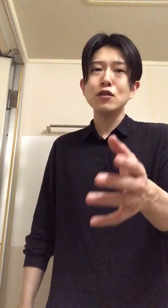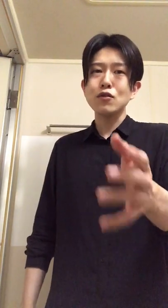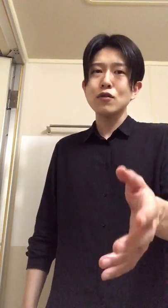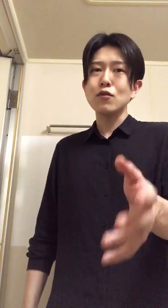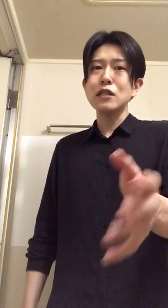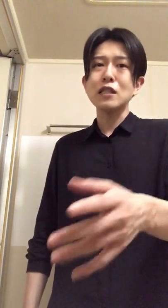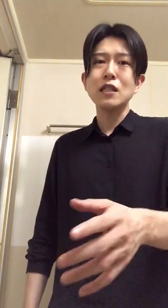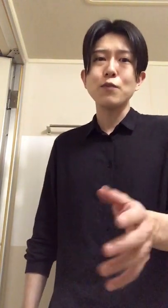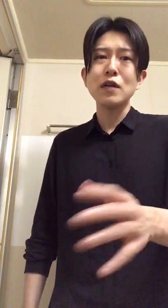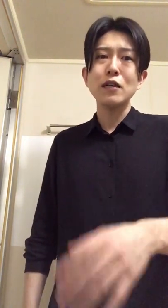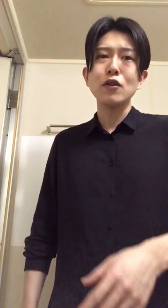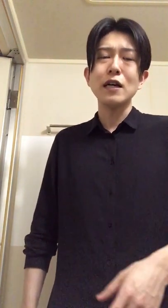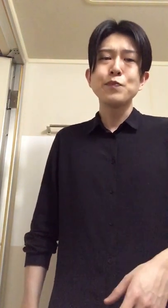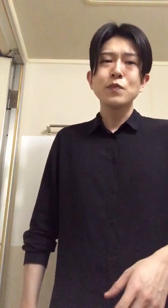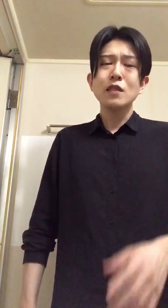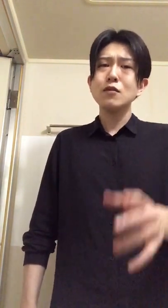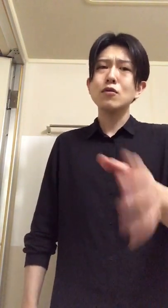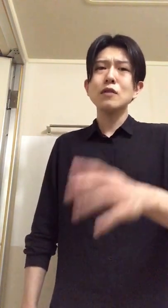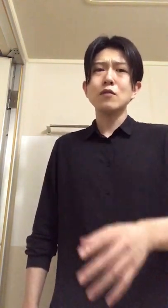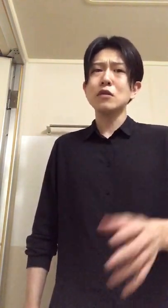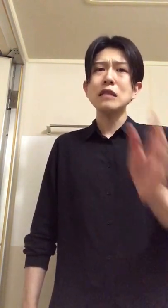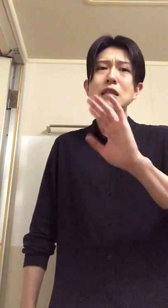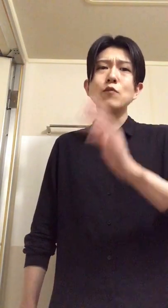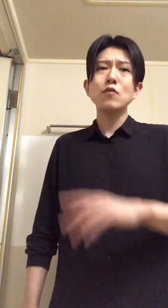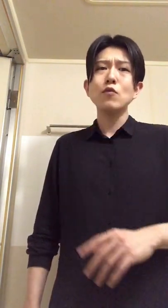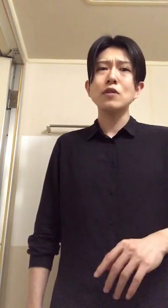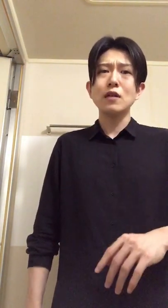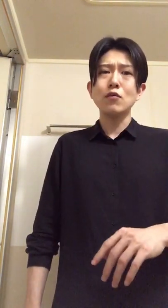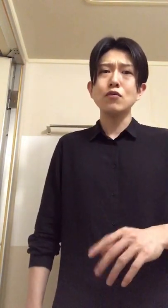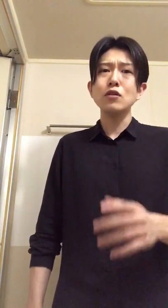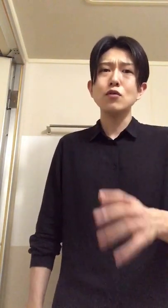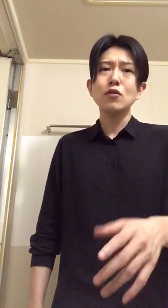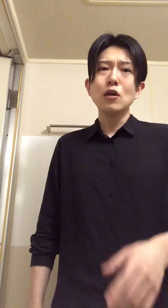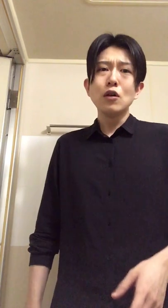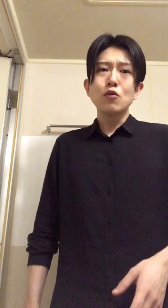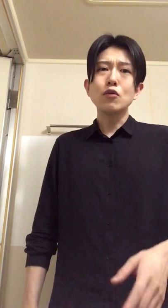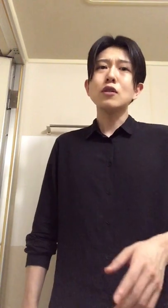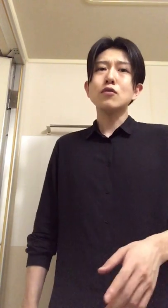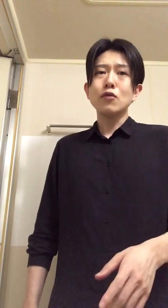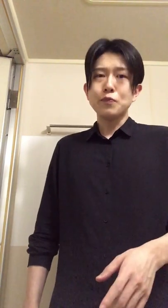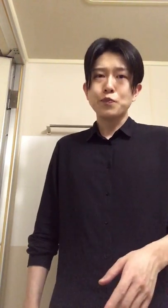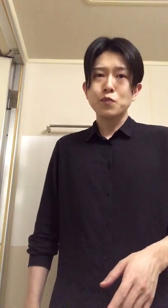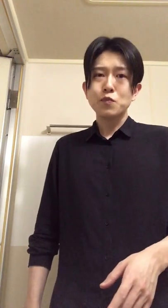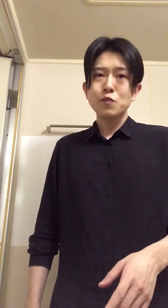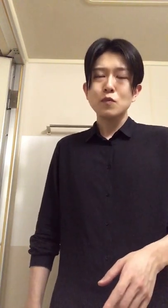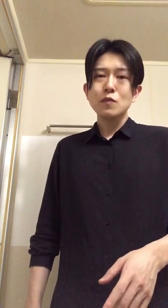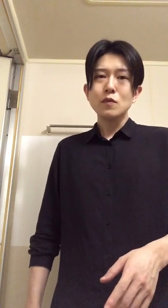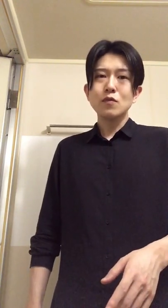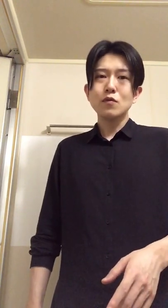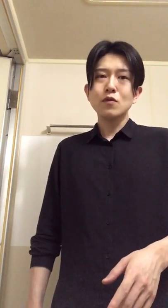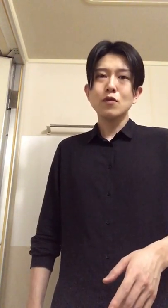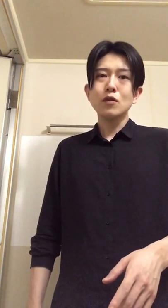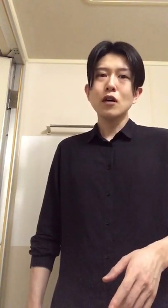人土下座したらプライドが傷つくなんて全然思ってないから俺全然土下座するようんあのなんか